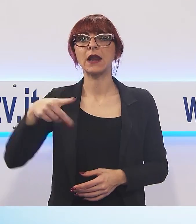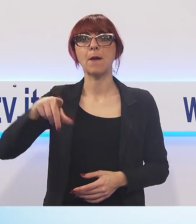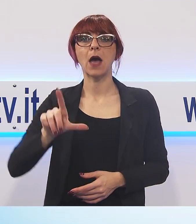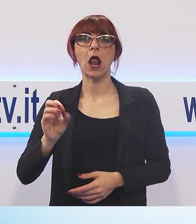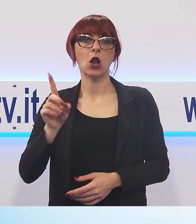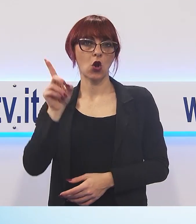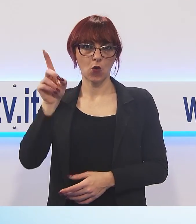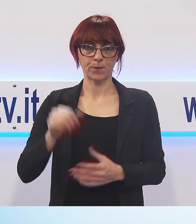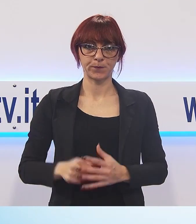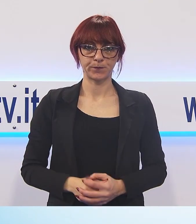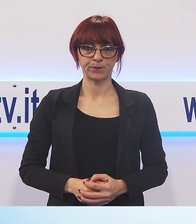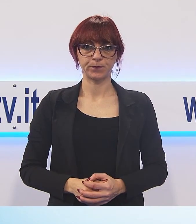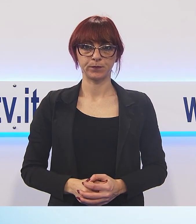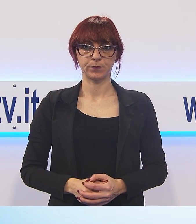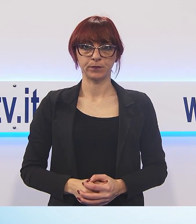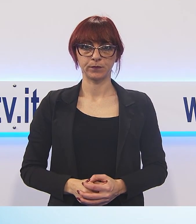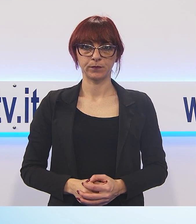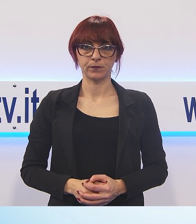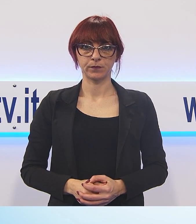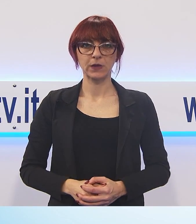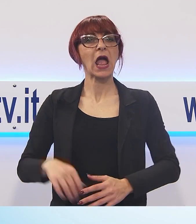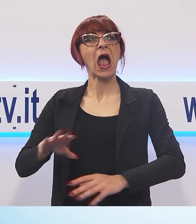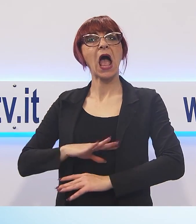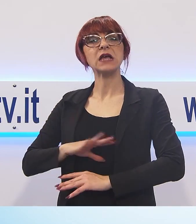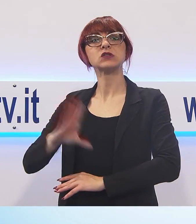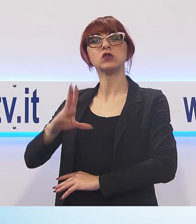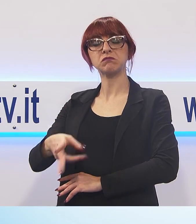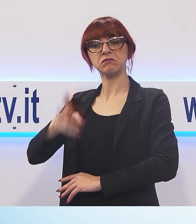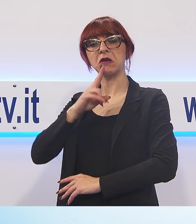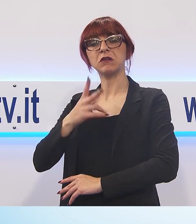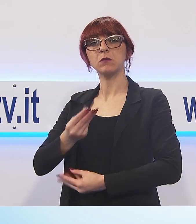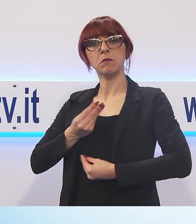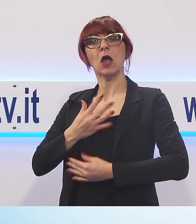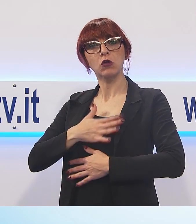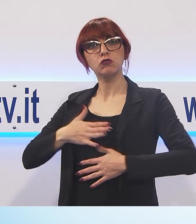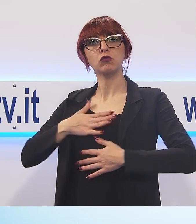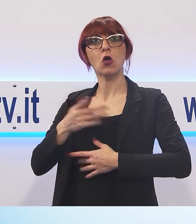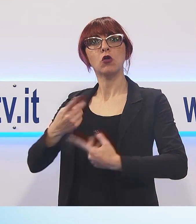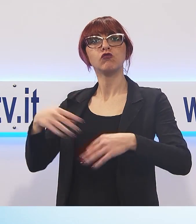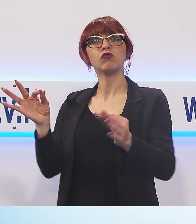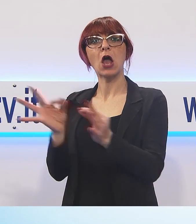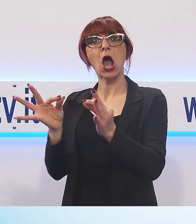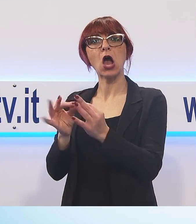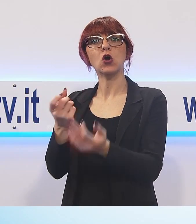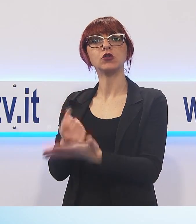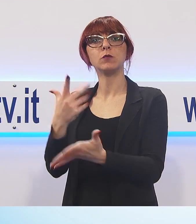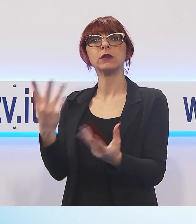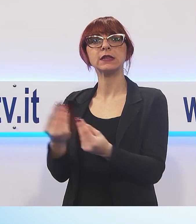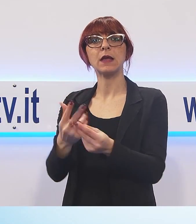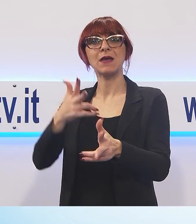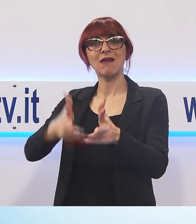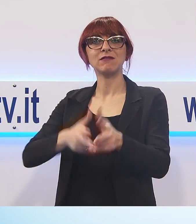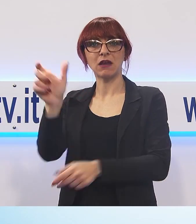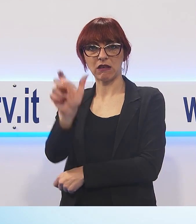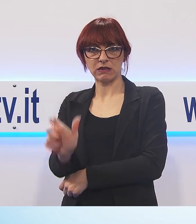soddisfatto dalla risposta dell'assessore Ceccarelli perché noi abbiamo un contratto importante con Trenitaria su cui investiamo per